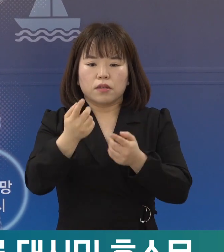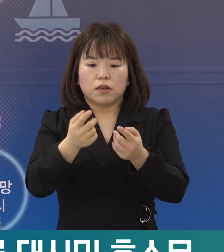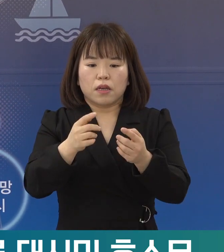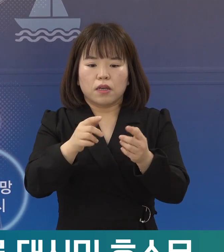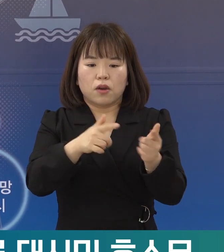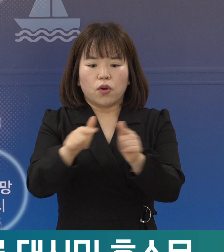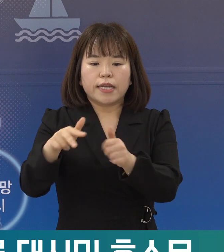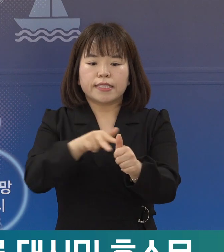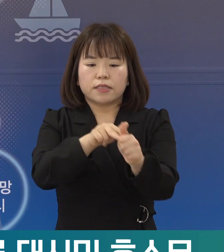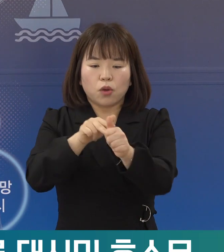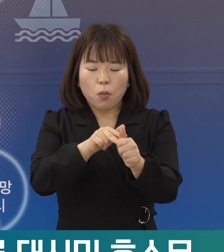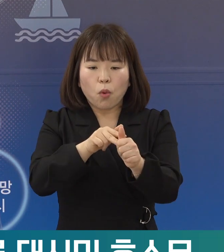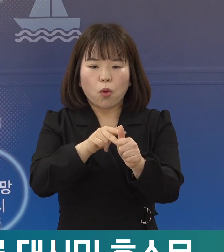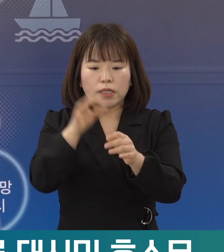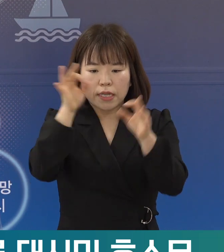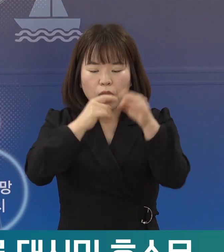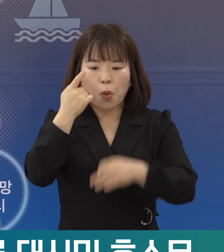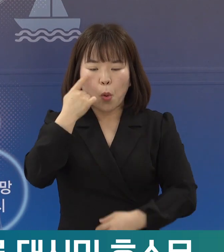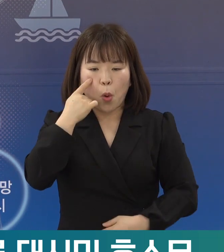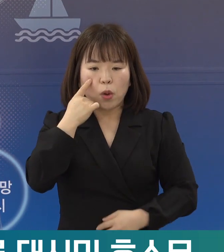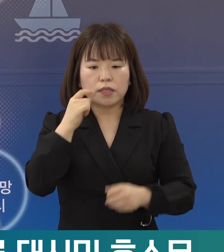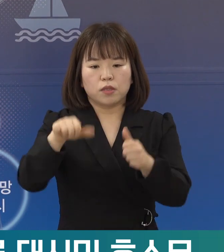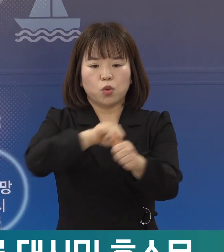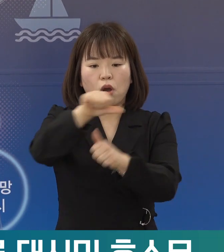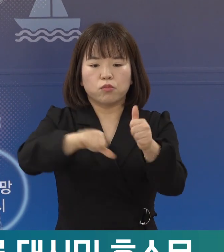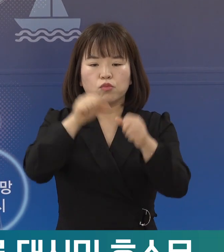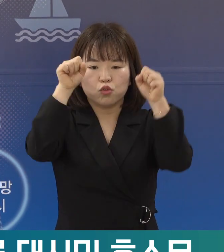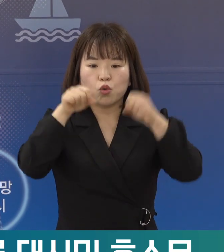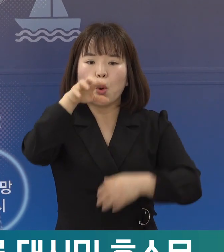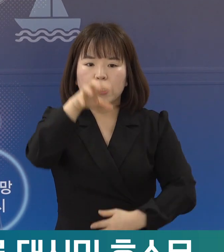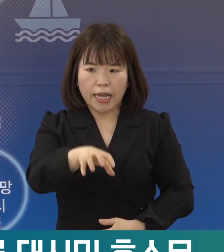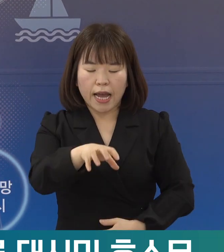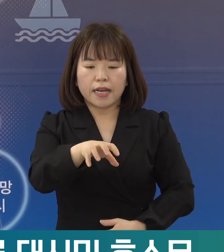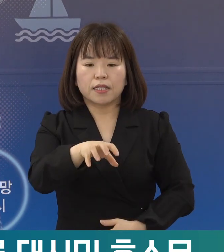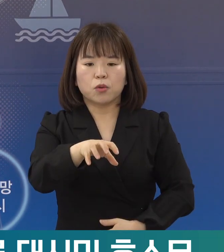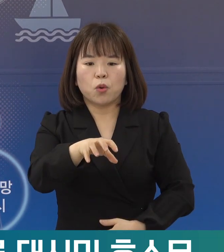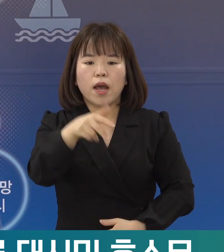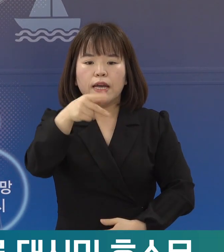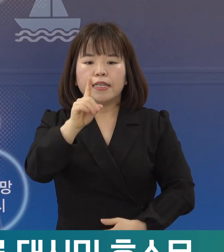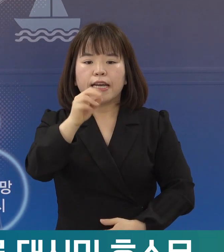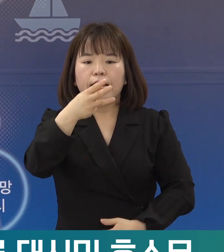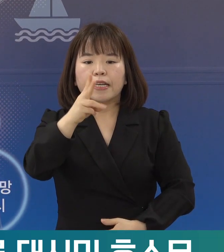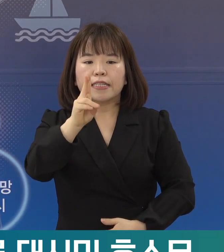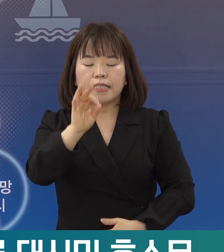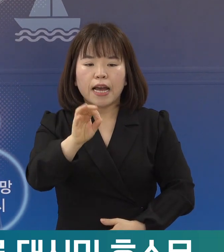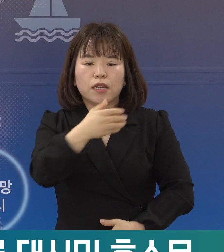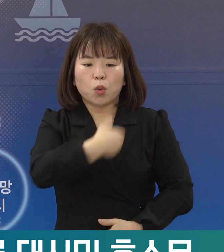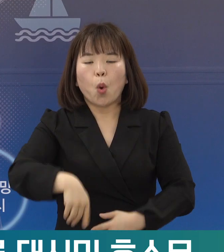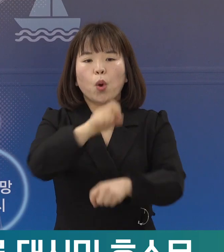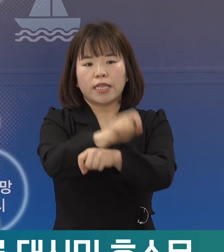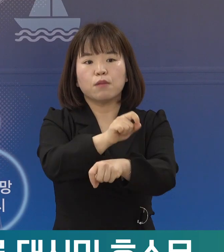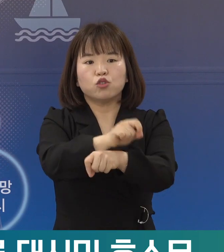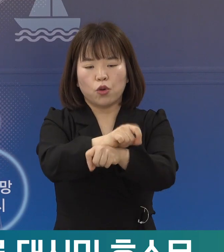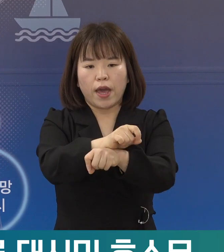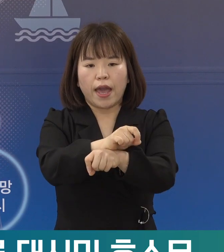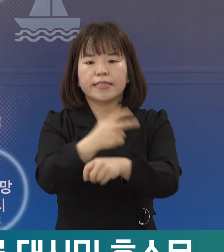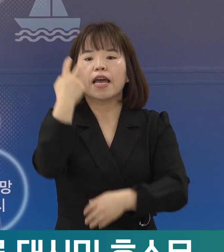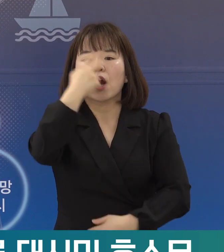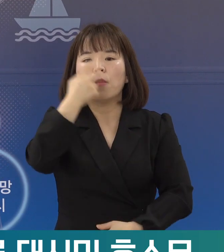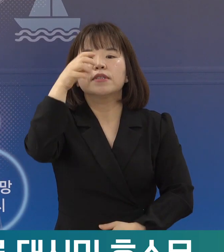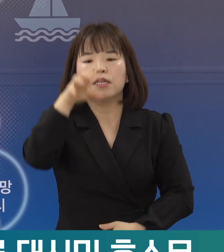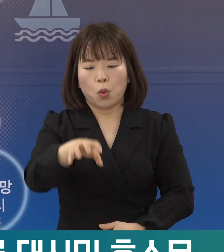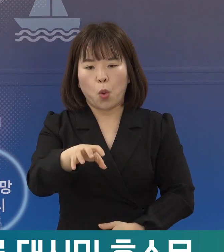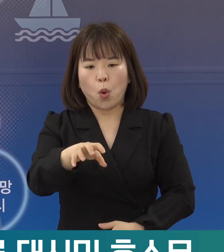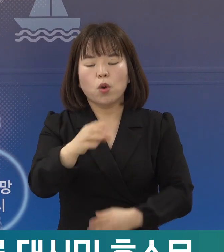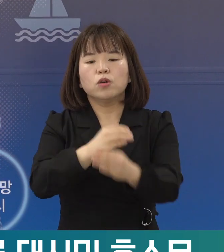종합병원, 종합운동장과 장량동 행정복지센터에 신속 항원검사소를